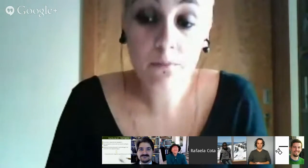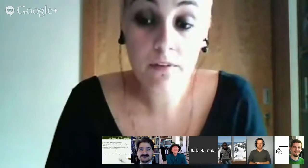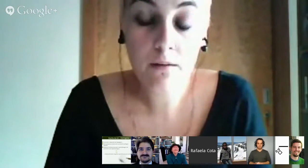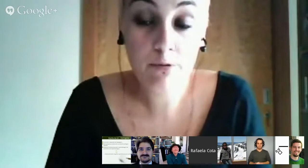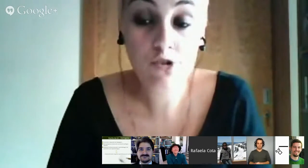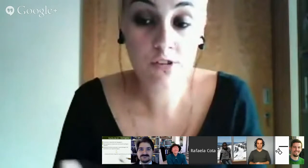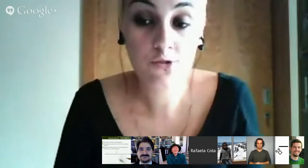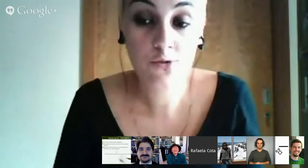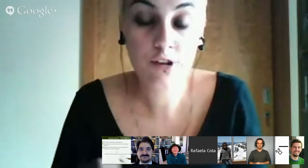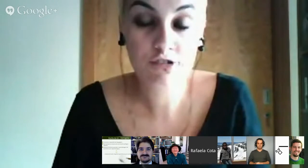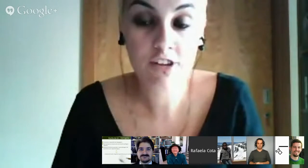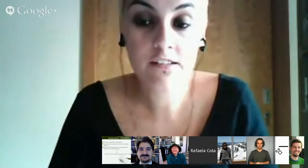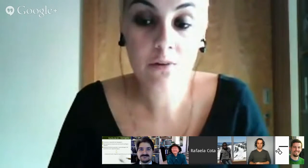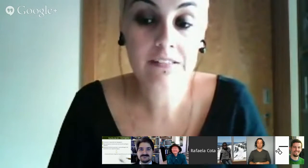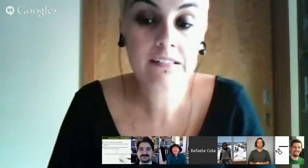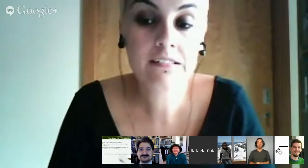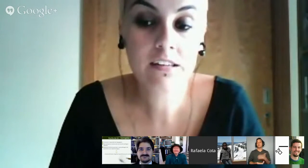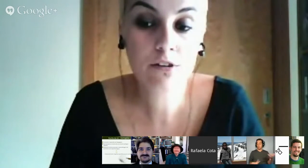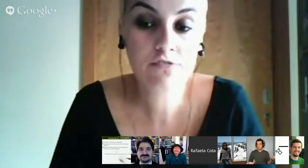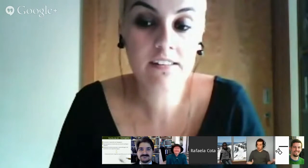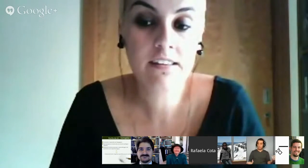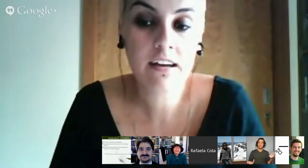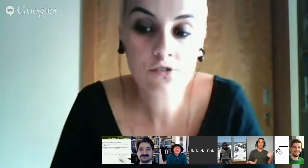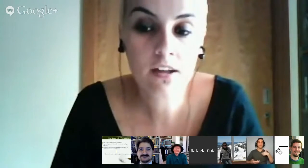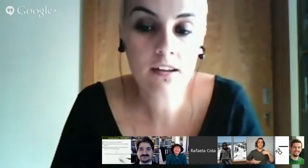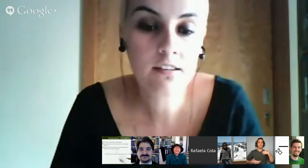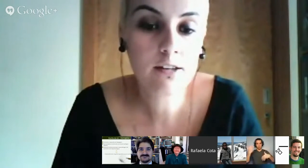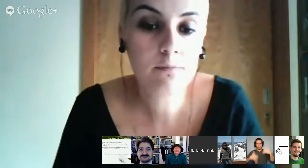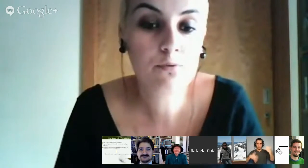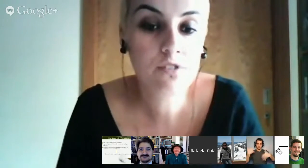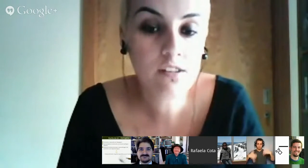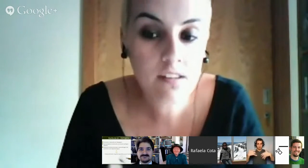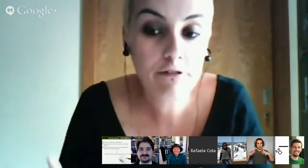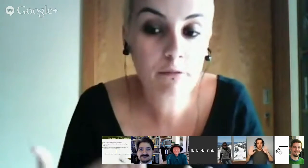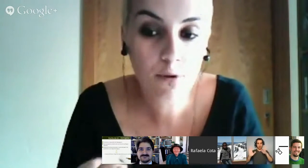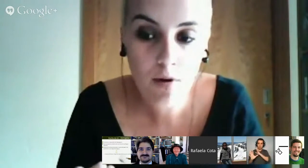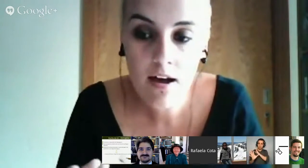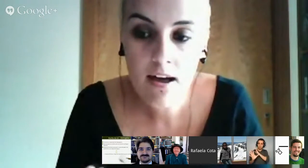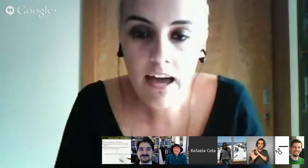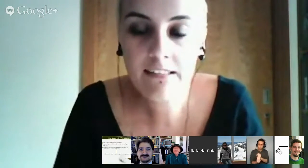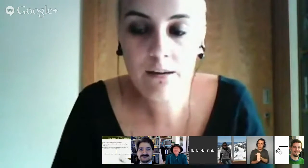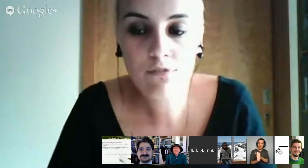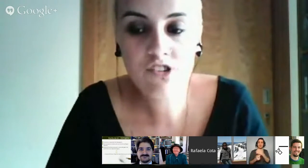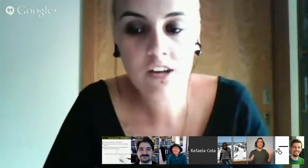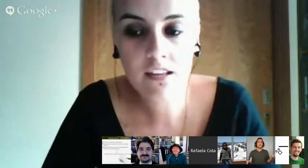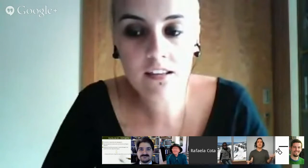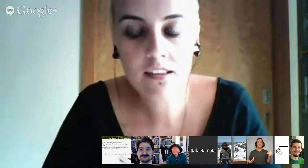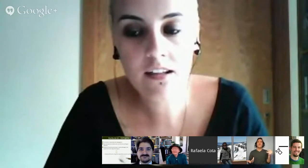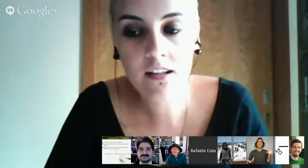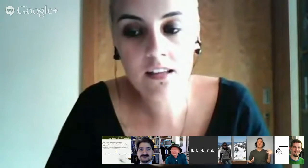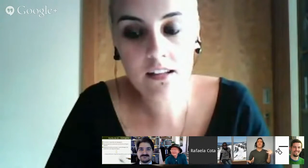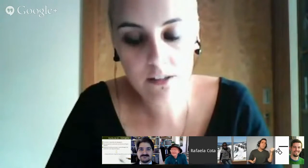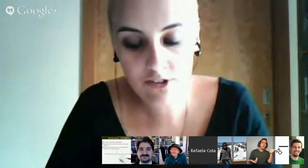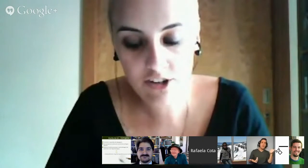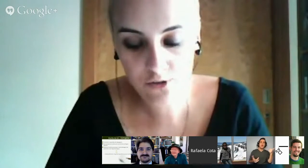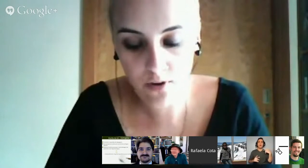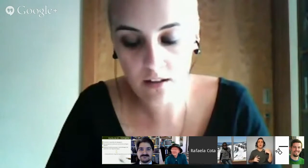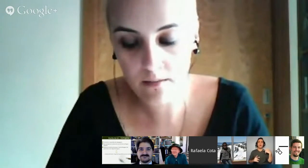Então, posto isto tudo que eu já disse, quais é que seriam as vantagens, o é que seria de positivo e bom em termos da escrita da língua gestual?